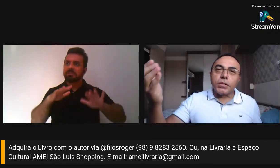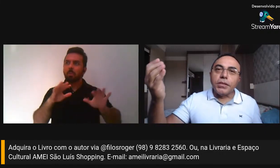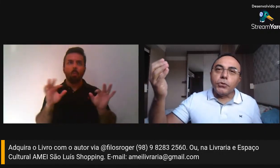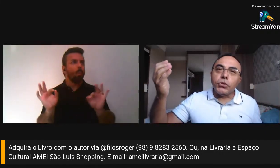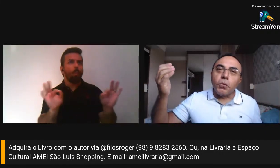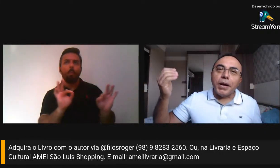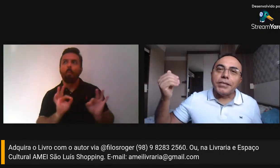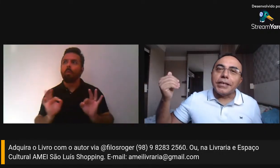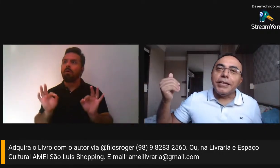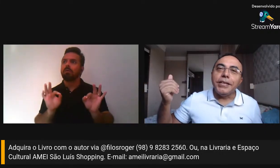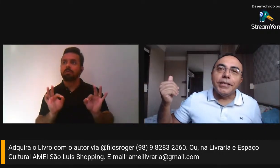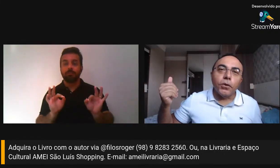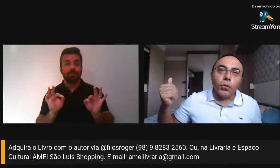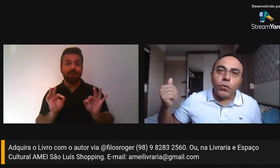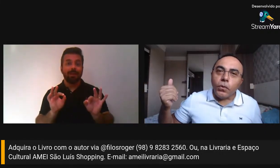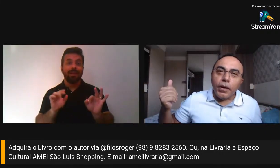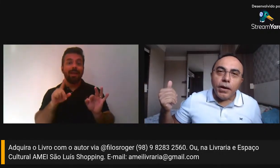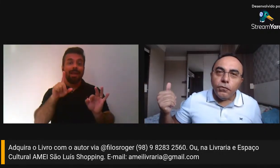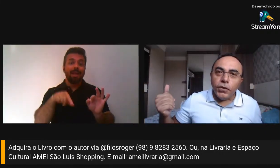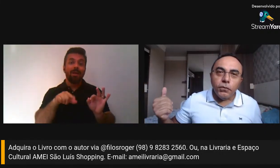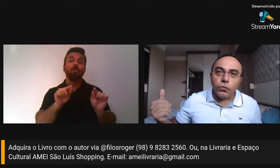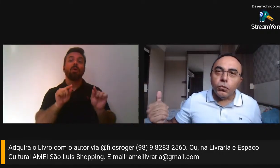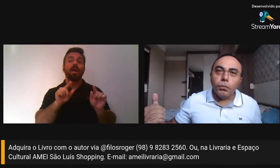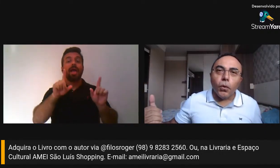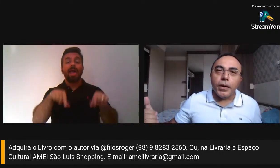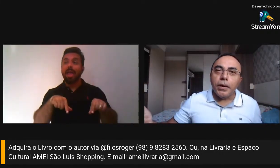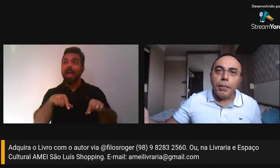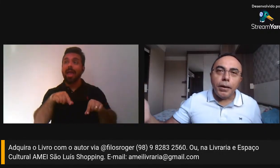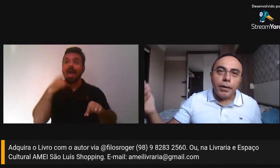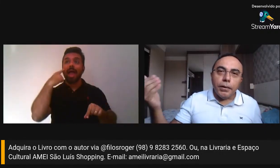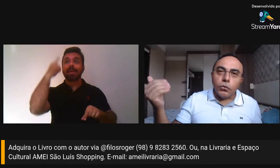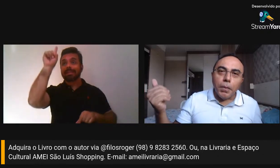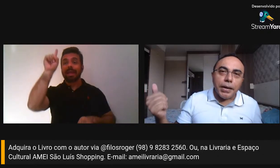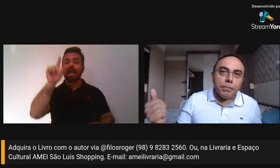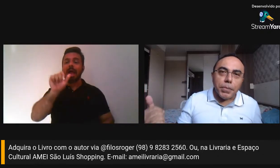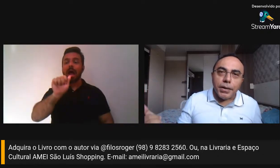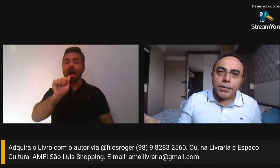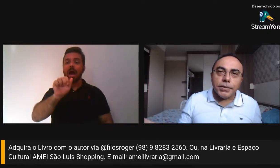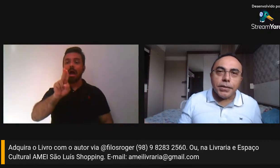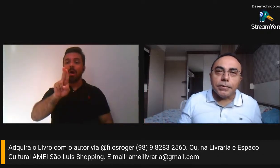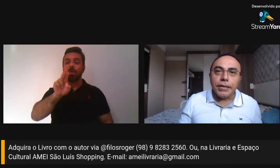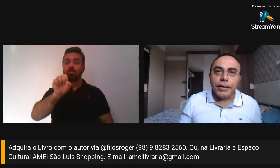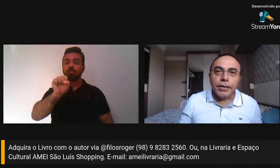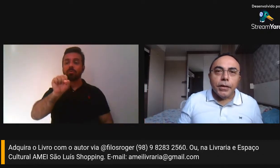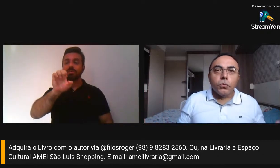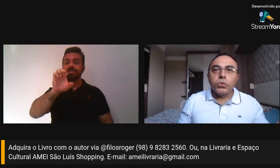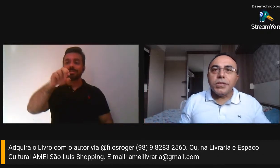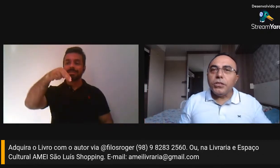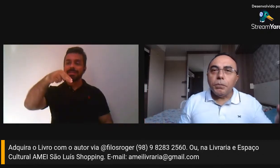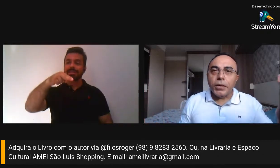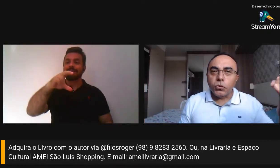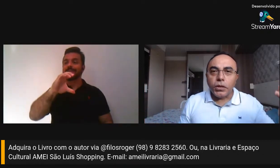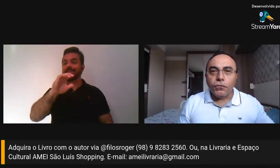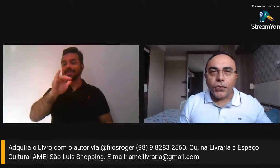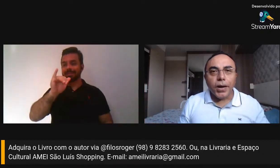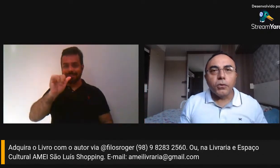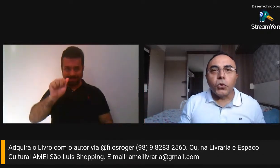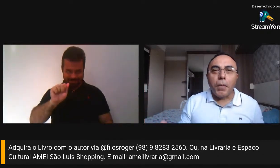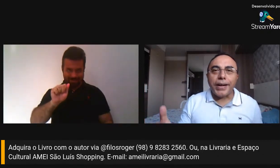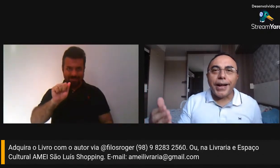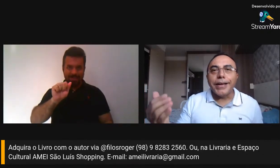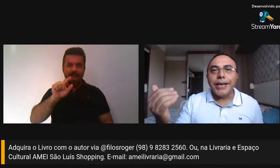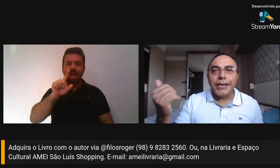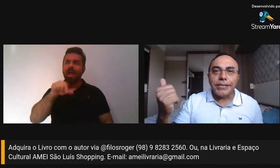as pessoas que não estão mais aqui, que eu revivo num poema, numa lembrança, um sentimento que